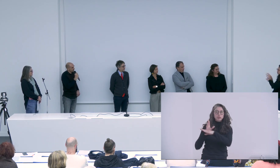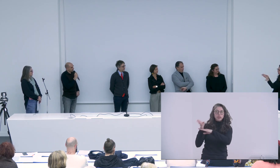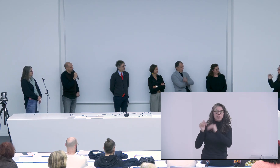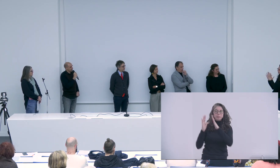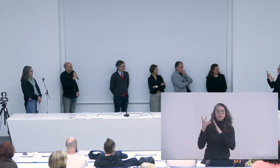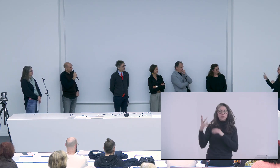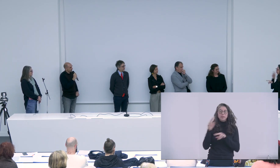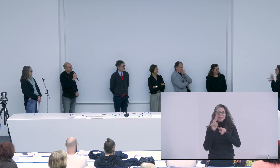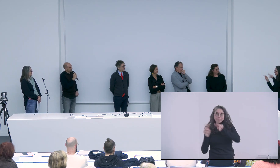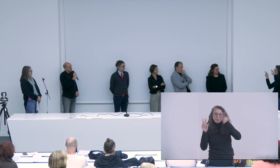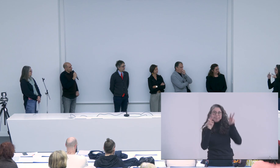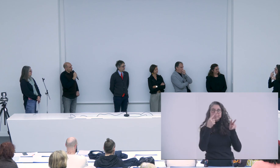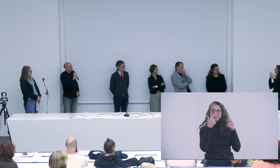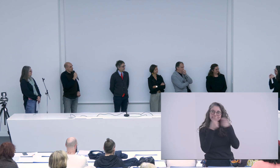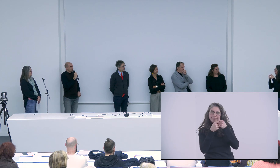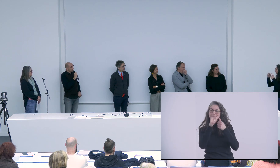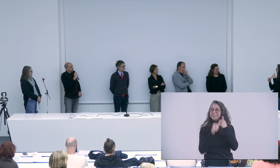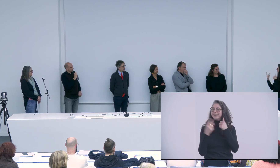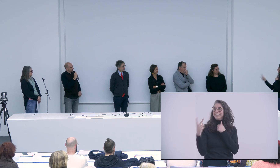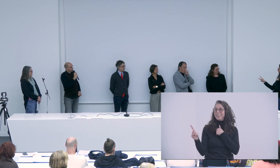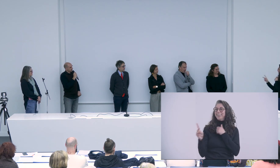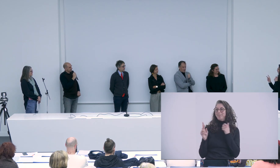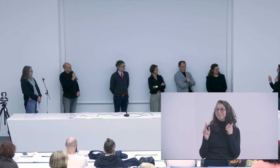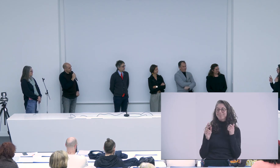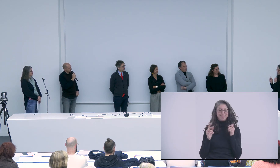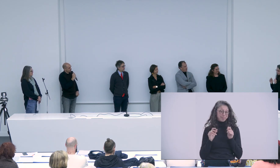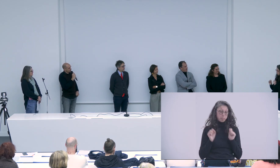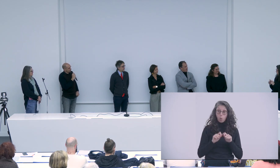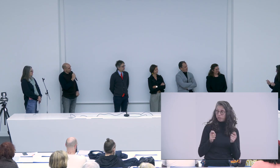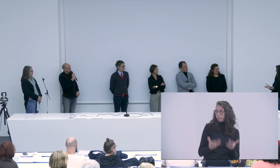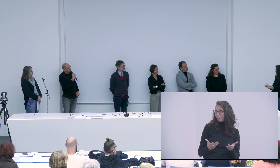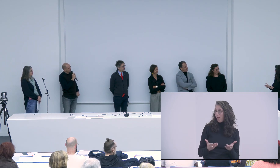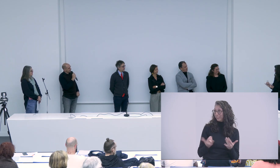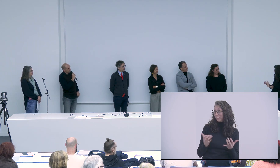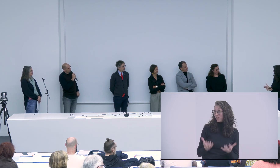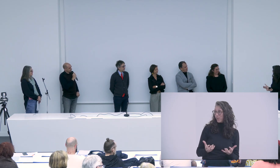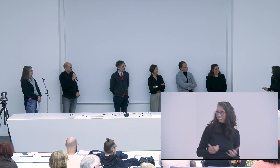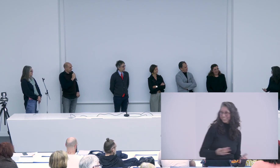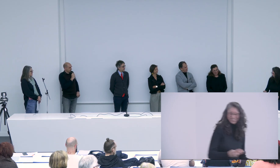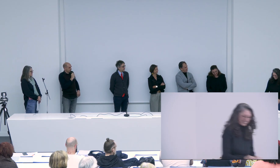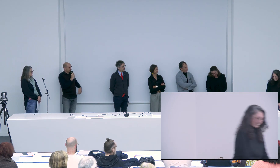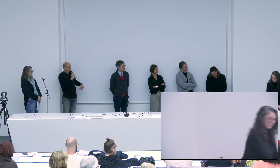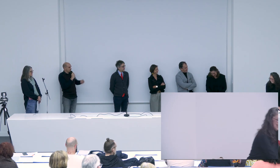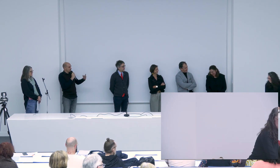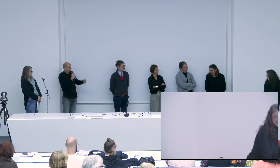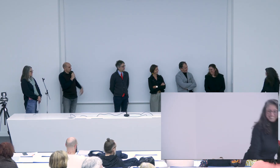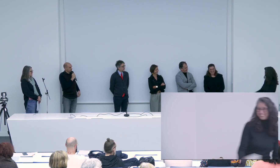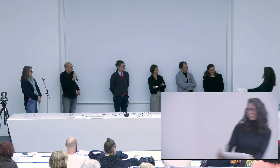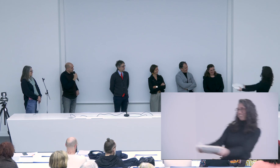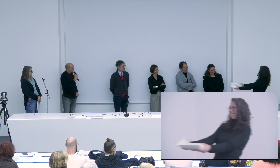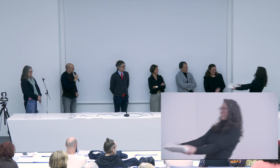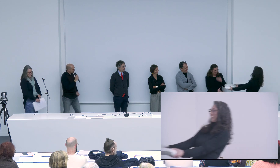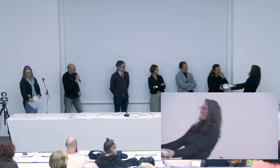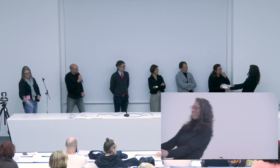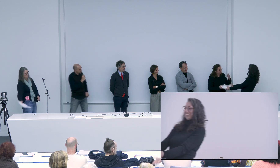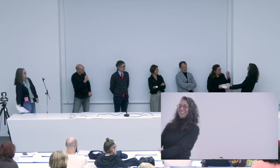avec le mien de coeur puisque je suis déjà allé chez toi et j'ai cru voir quelque chose en tout cas j'ai cru pouvoir construire